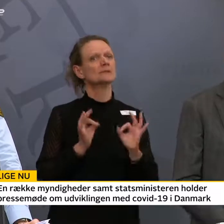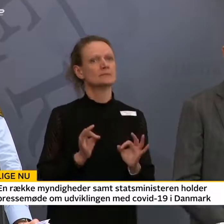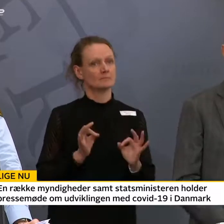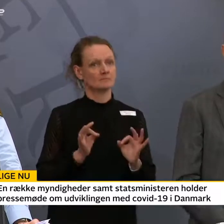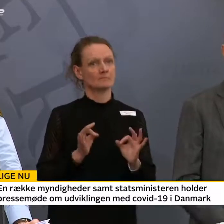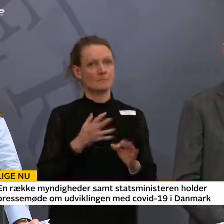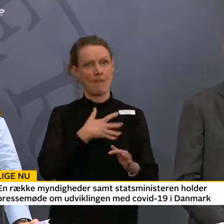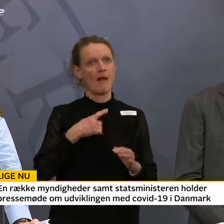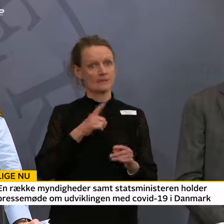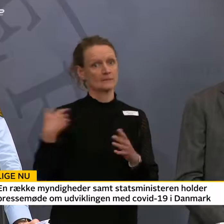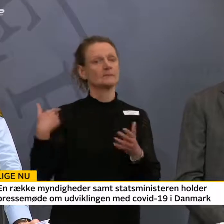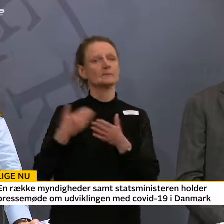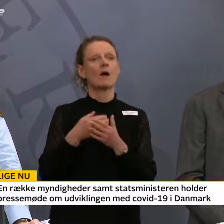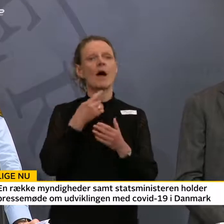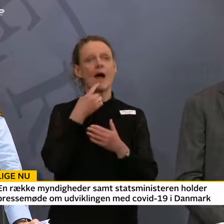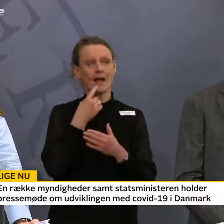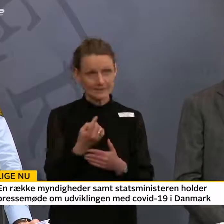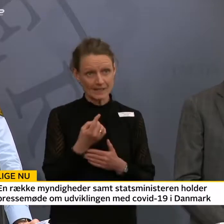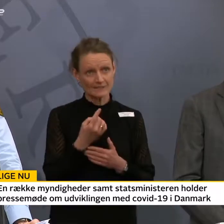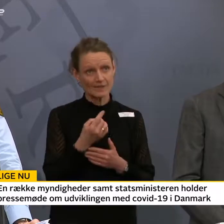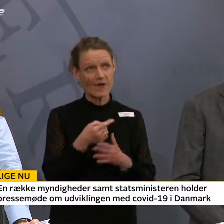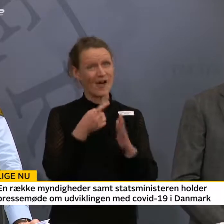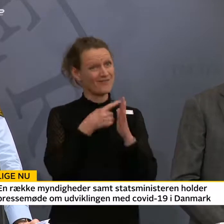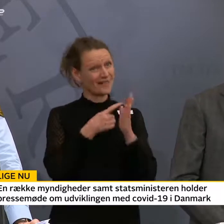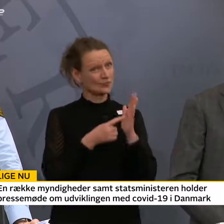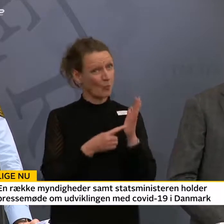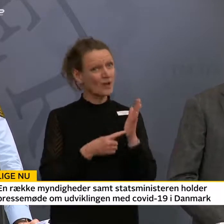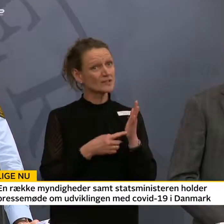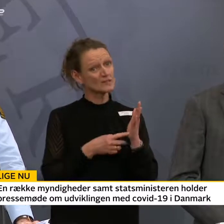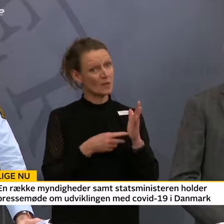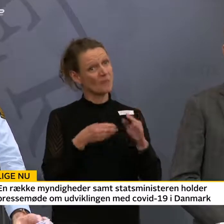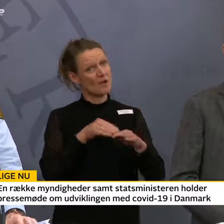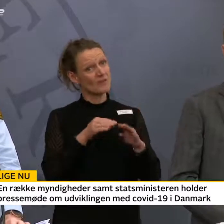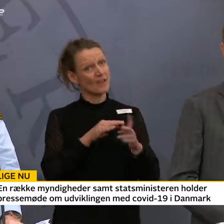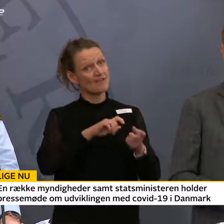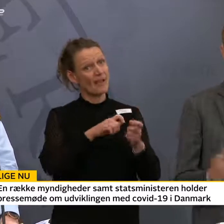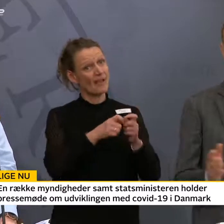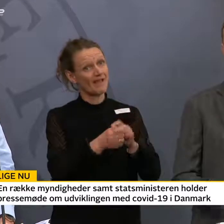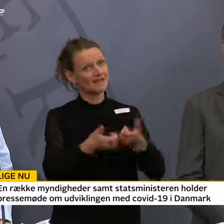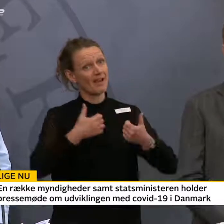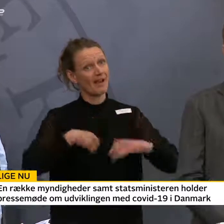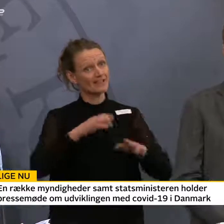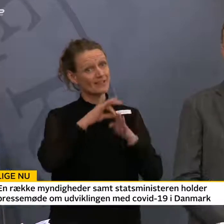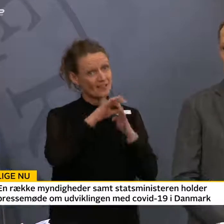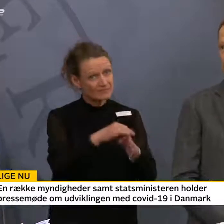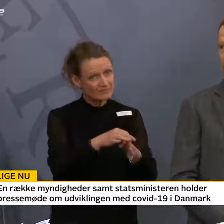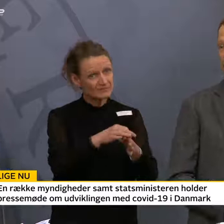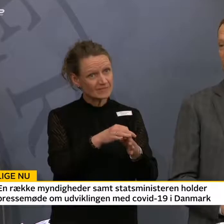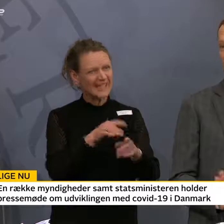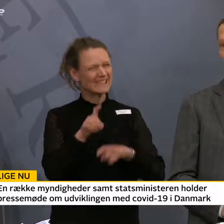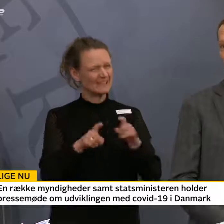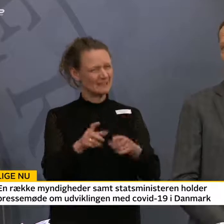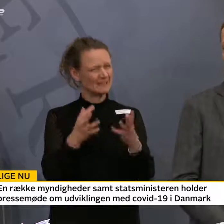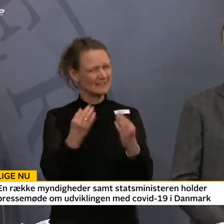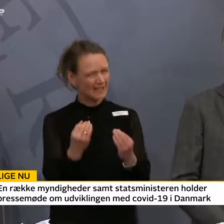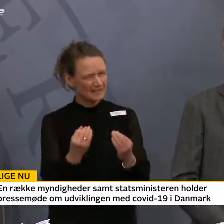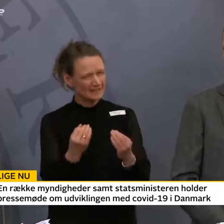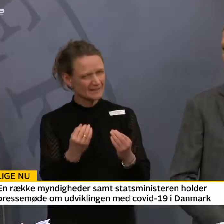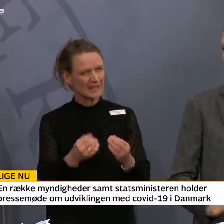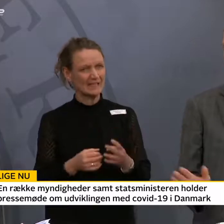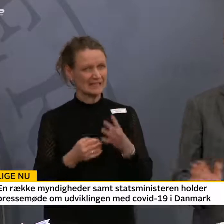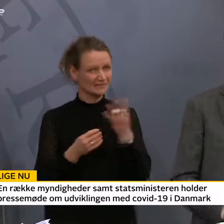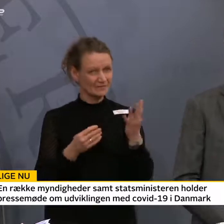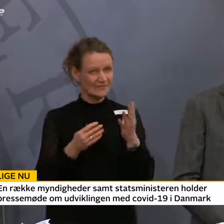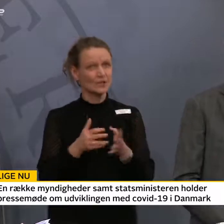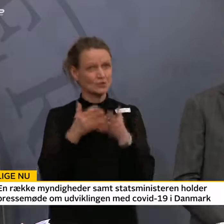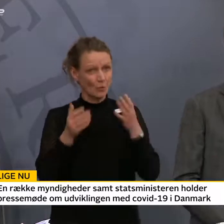de faktorer, der gør, at vi løbende ændrer rejsevejledningen, det er smittetallene. Det er især de europæiske lande. Vi har nu de fire store vest-europæiske